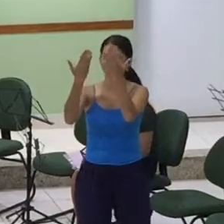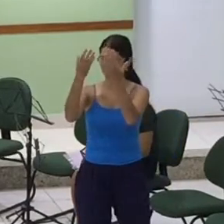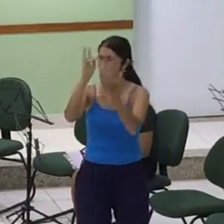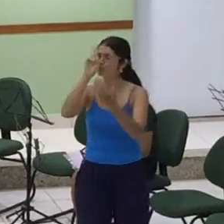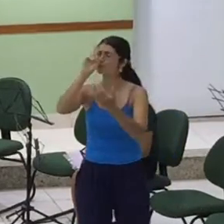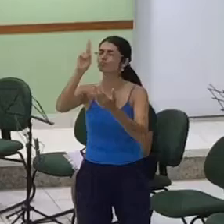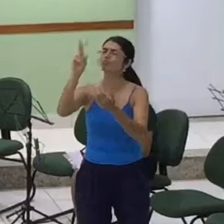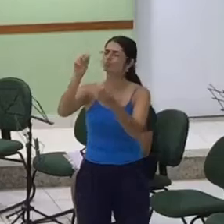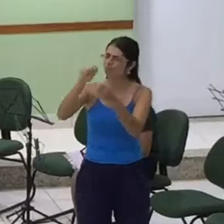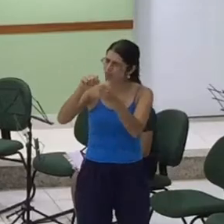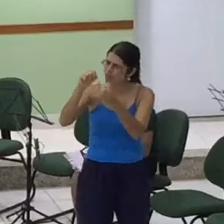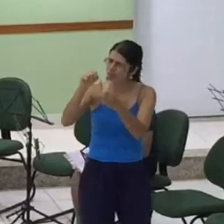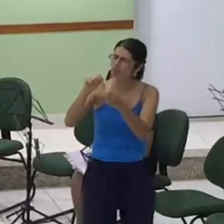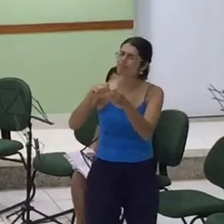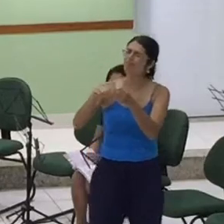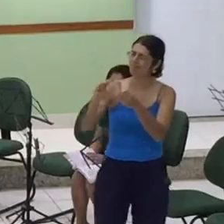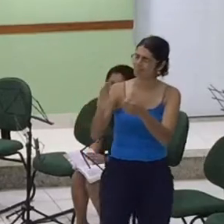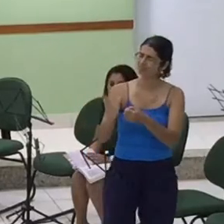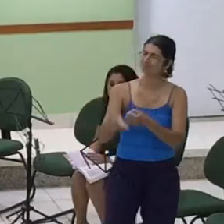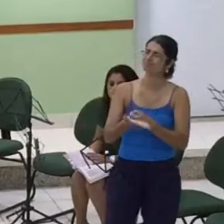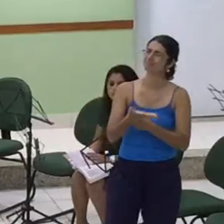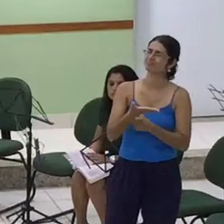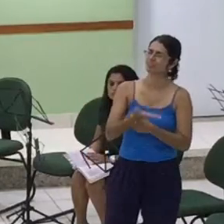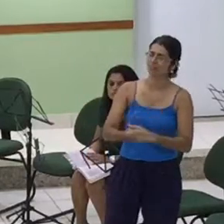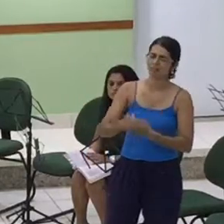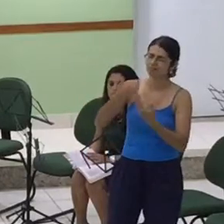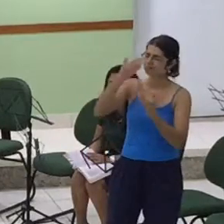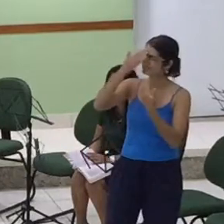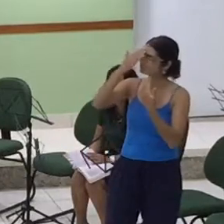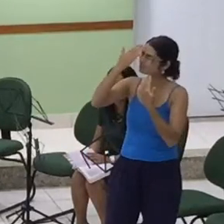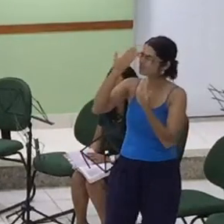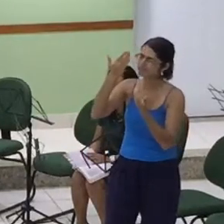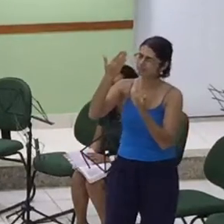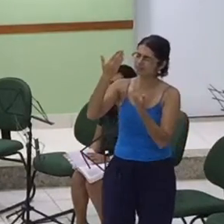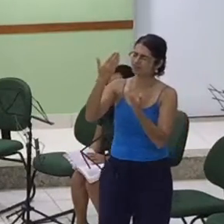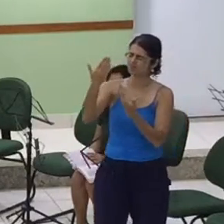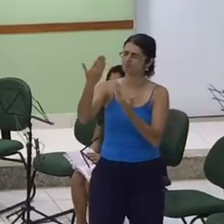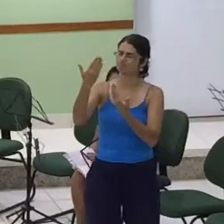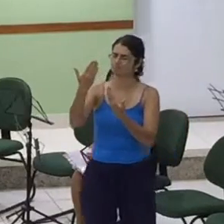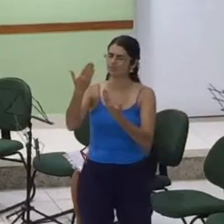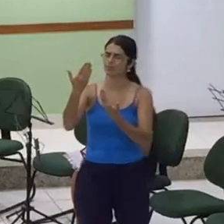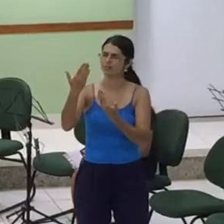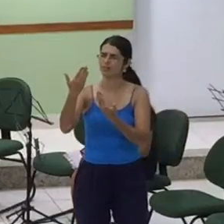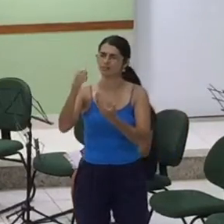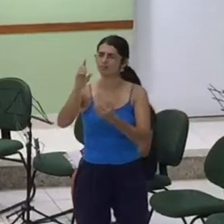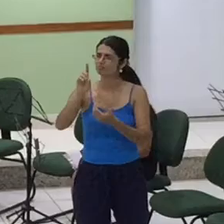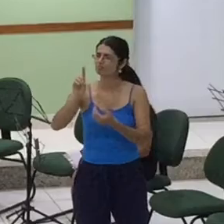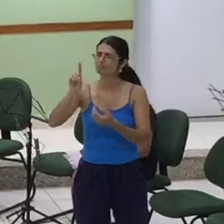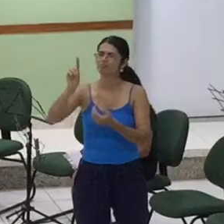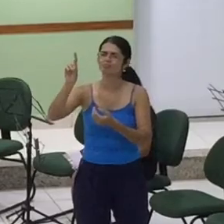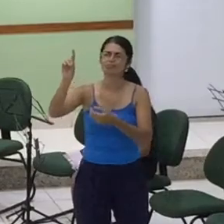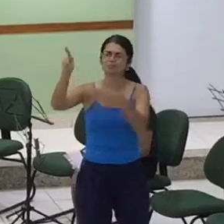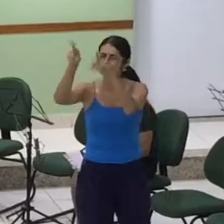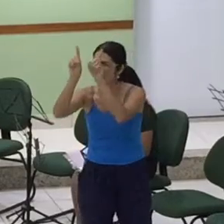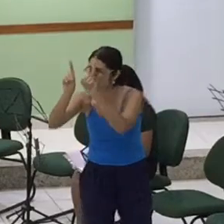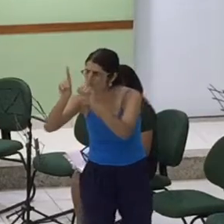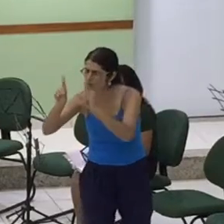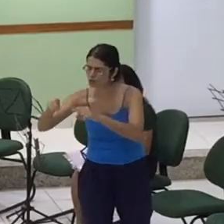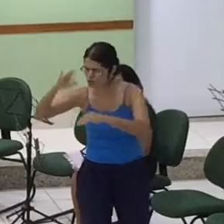Não temos palavras pra te agradecer por muito, Senhor Prende-me, toda a honra, tudo agora Glória de